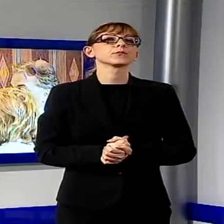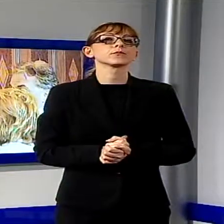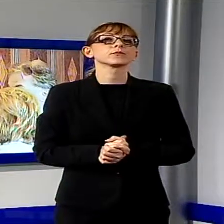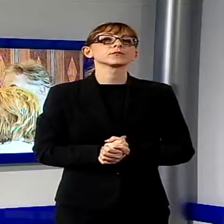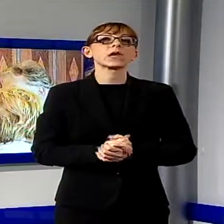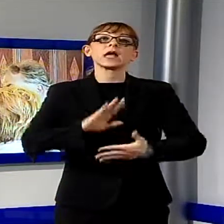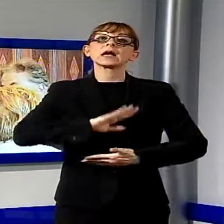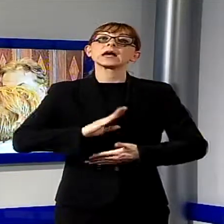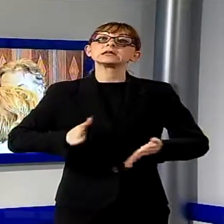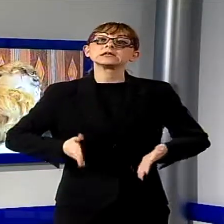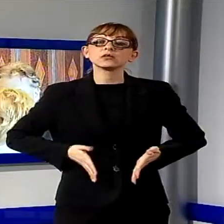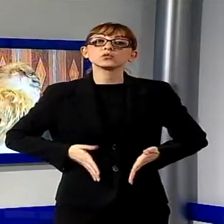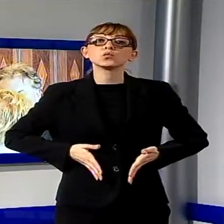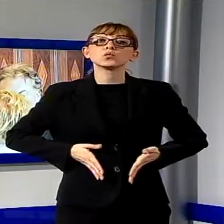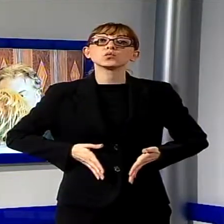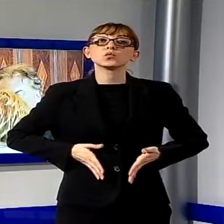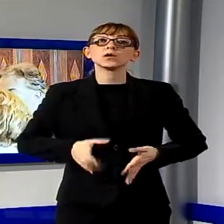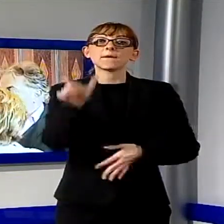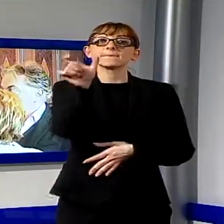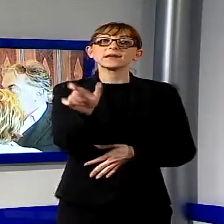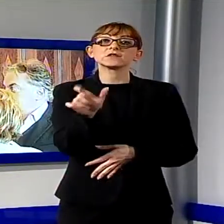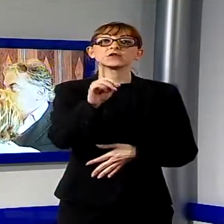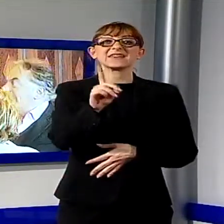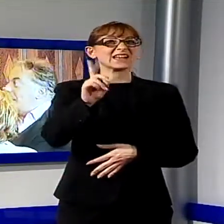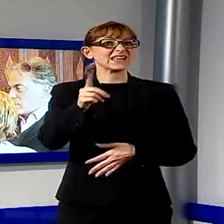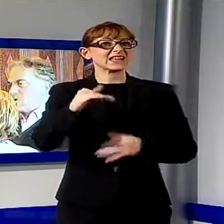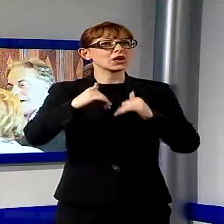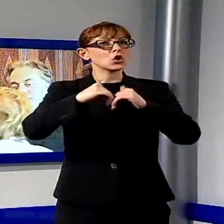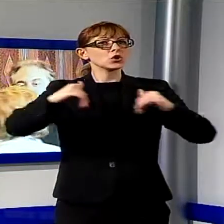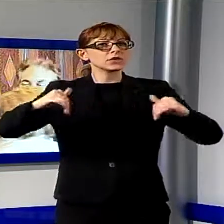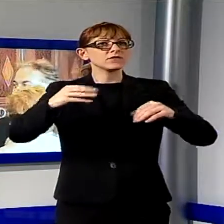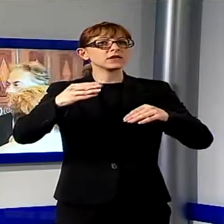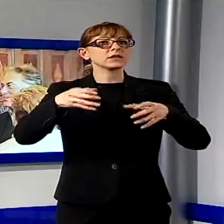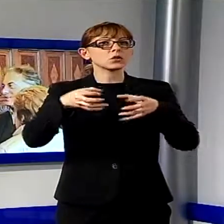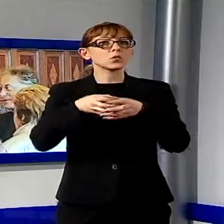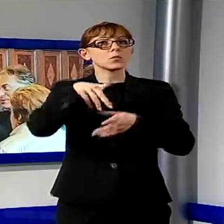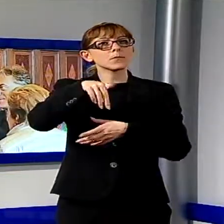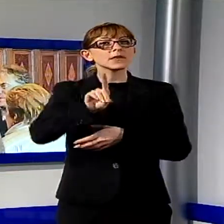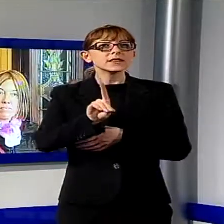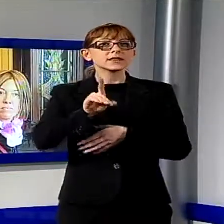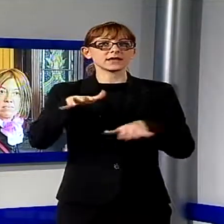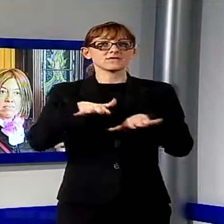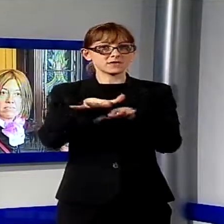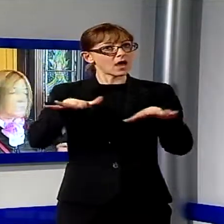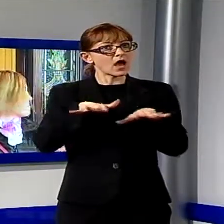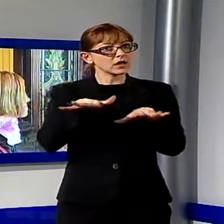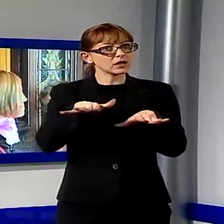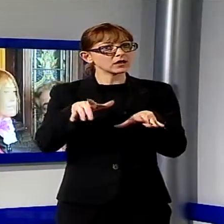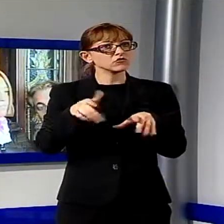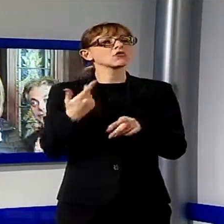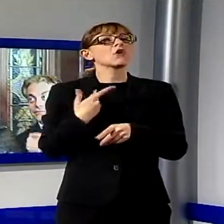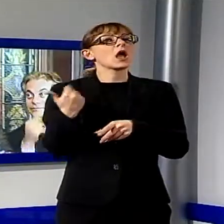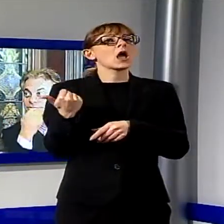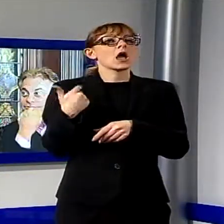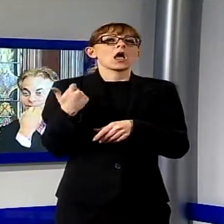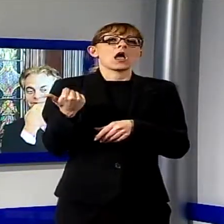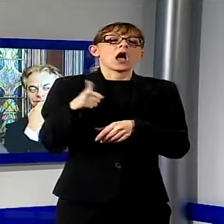Viareggio, allontanandolo dall'area PD canonica, lo dimostra anche la presenza di molti rappresentanti della scorsa amministrazione,